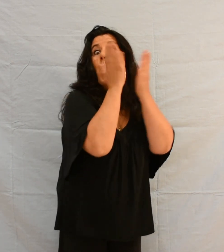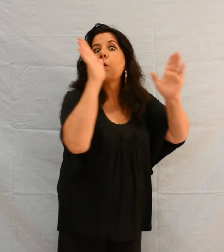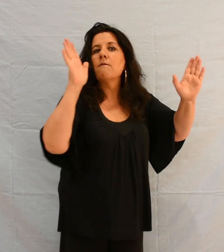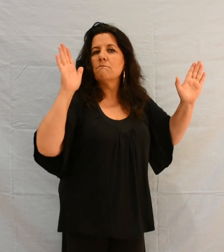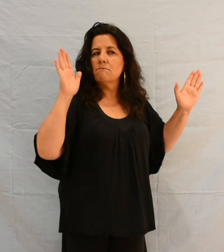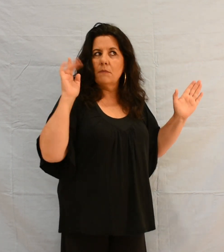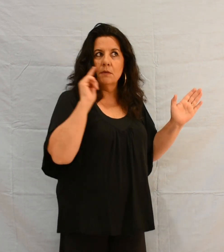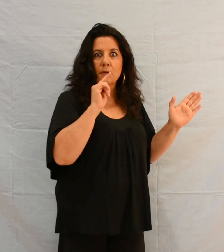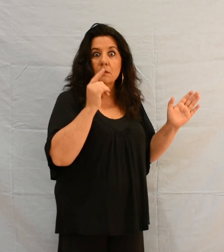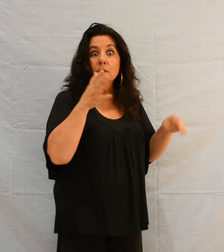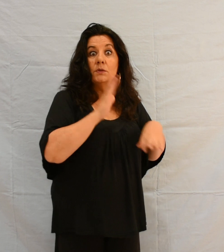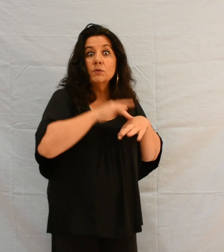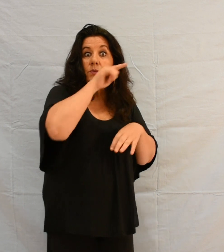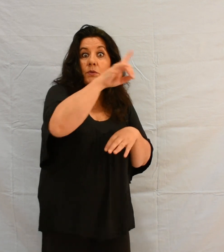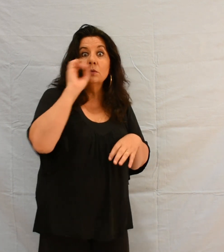et il parlait correctement.